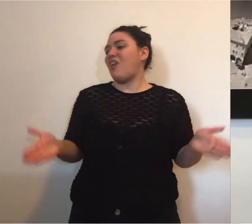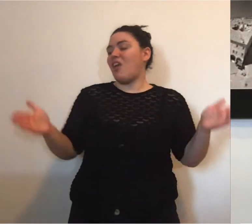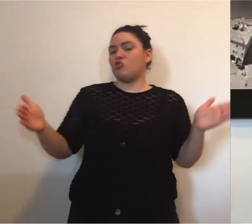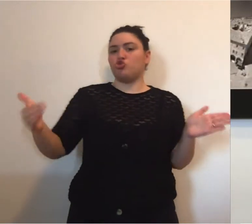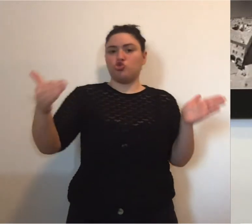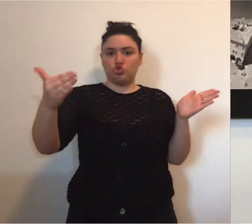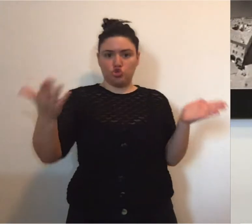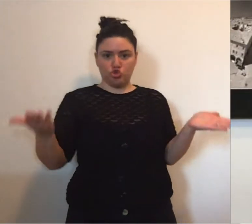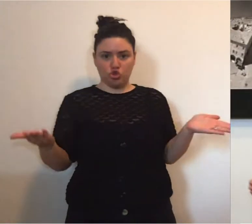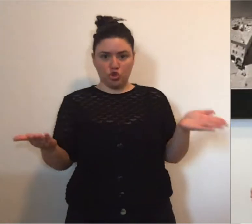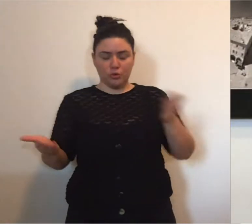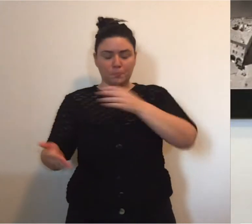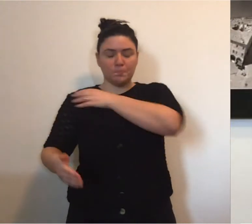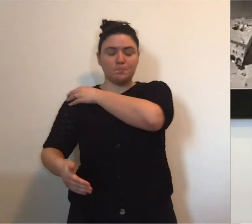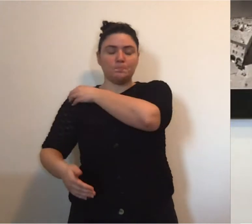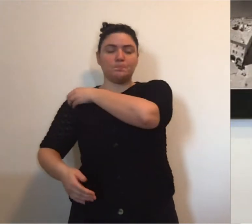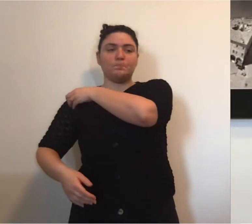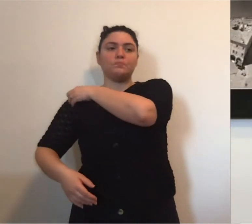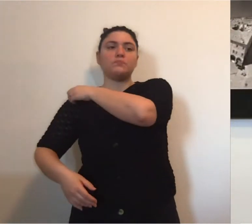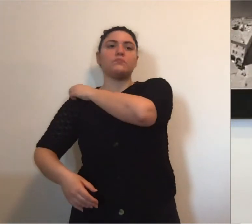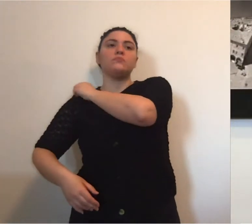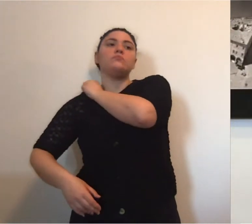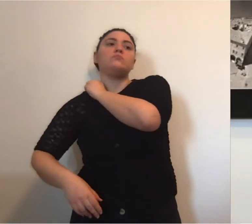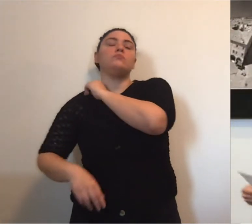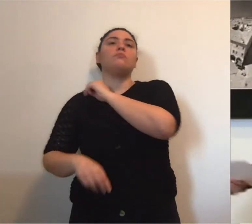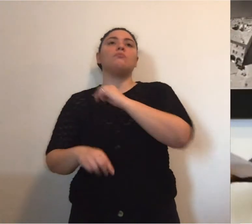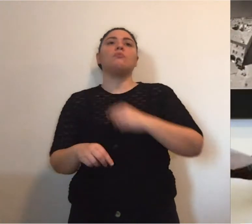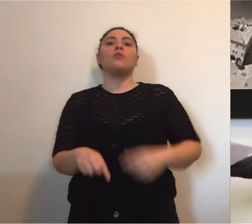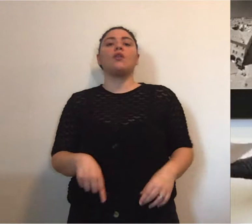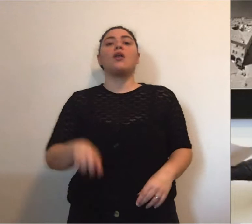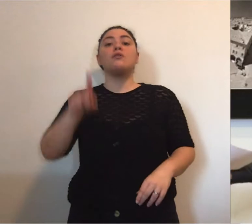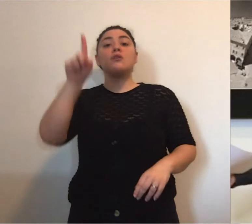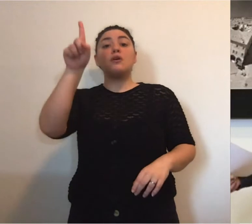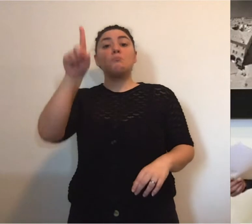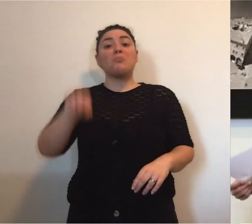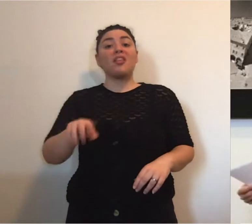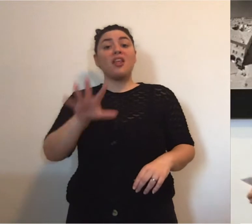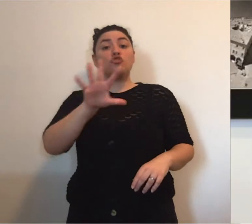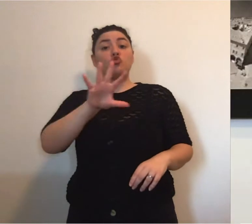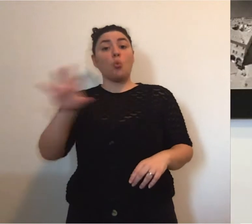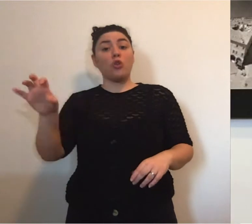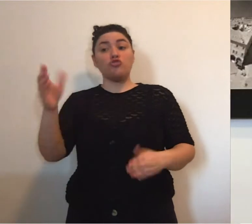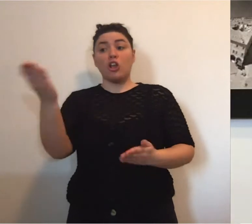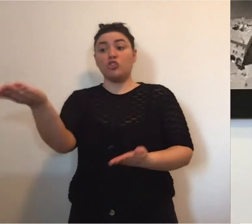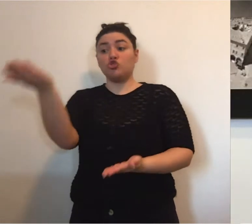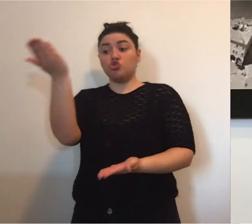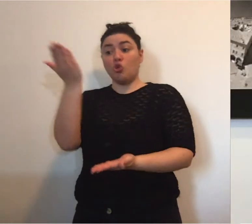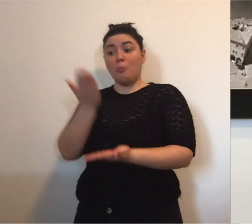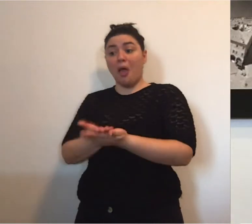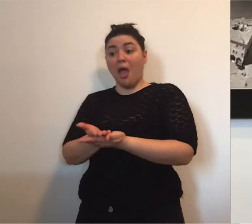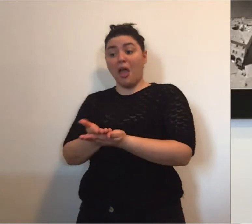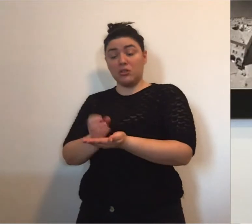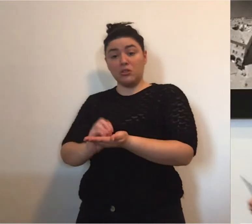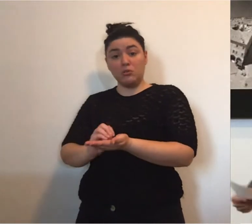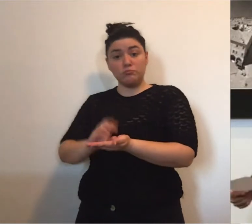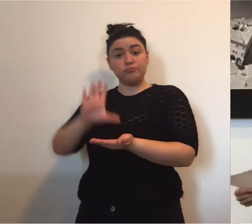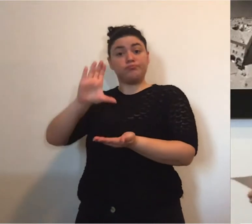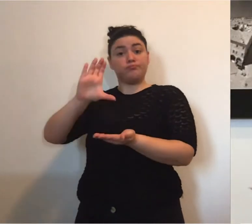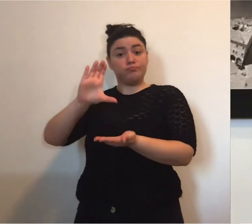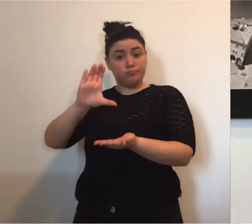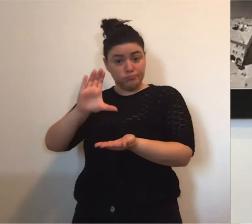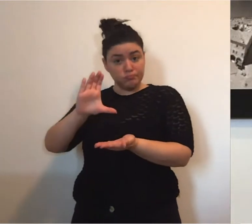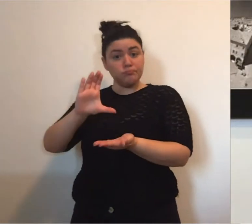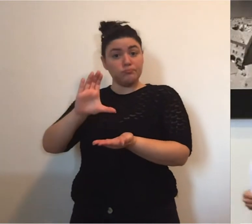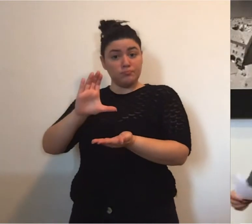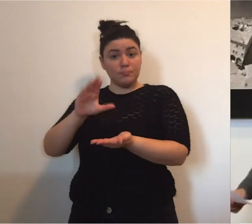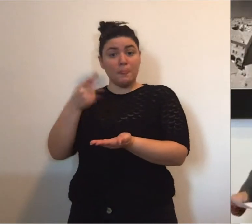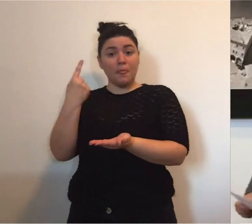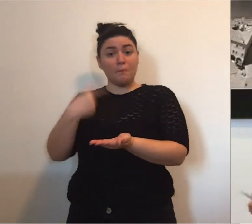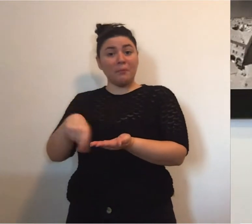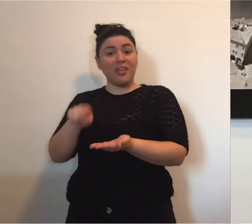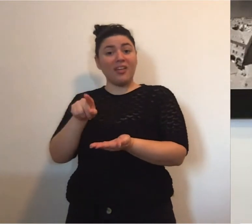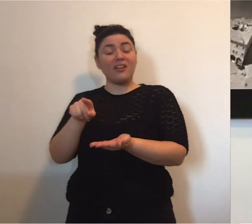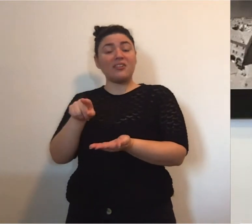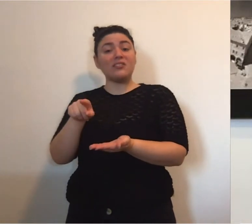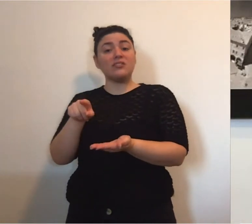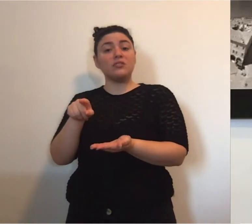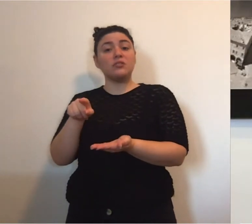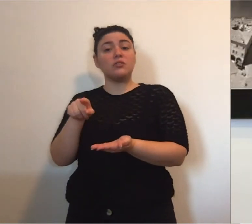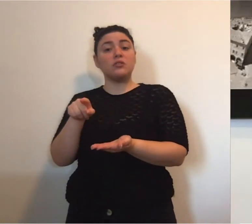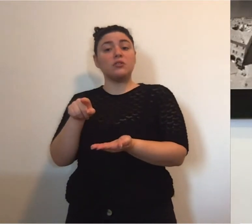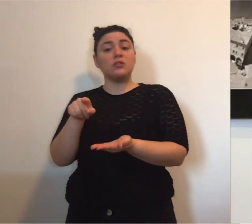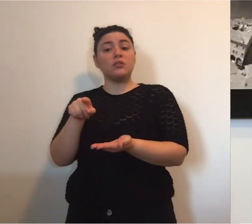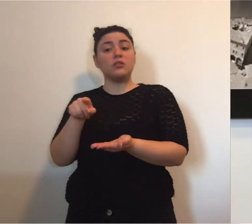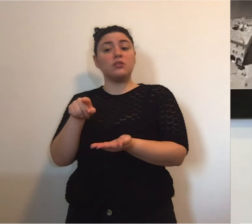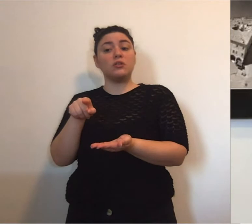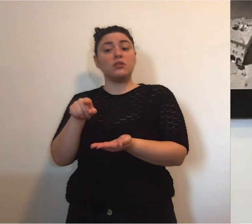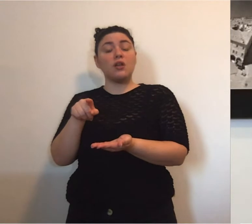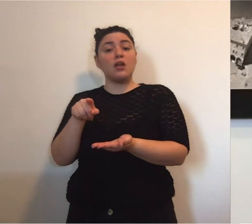distanza di sicurezza non può essere tenuta. Siamo arrivati a più di 1500 domande su quello che